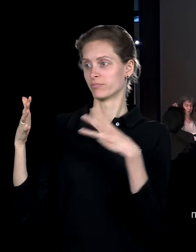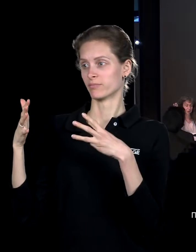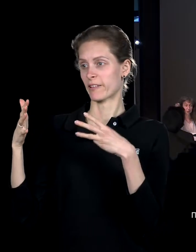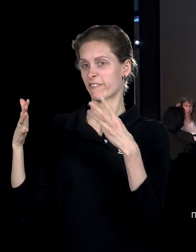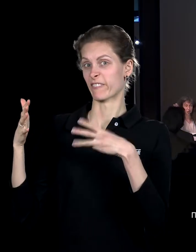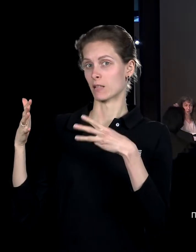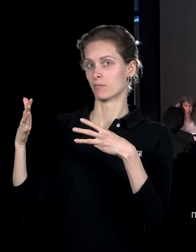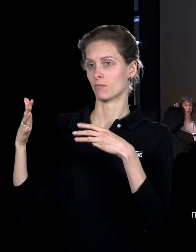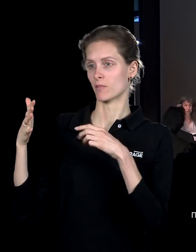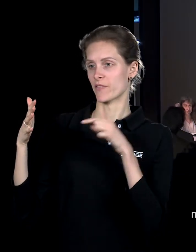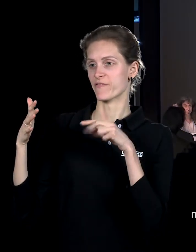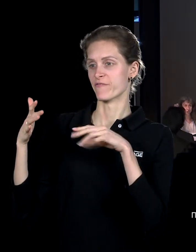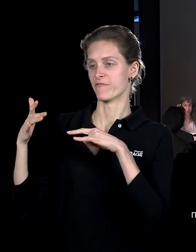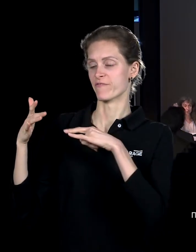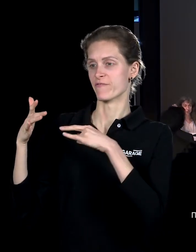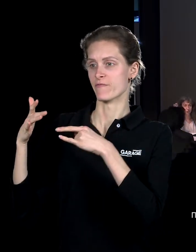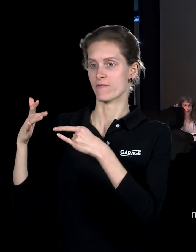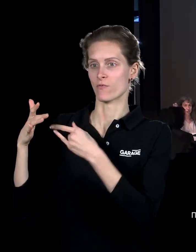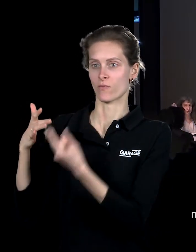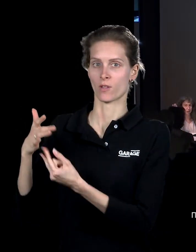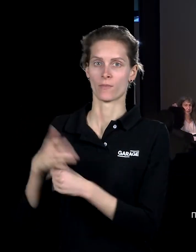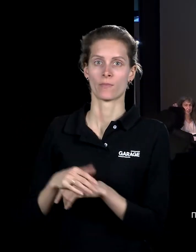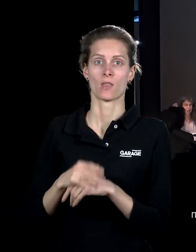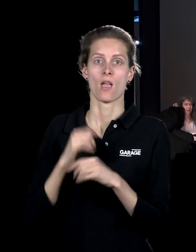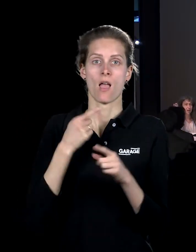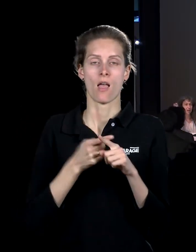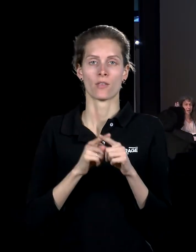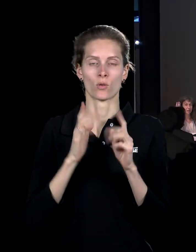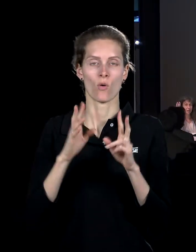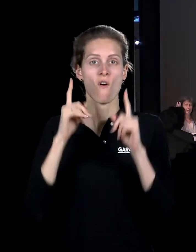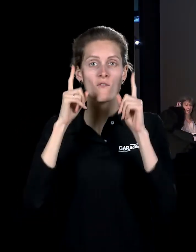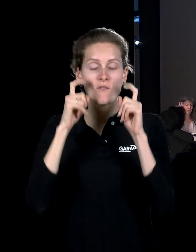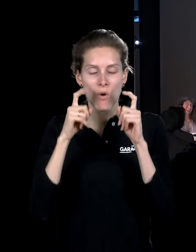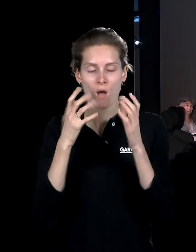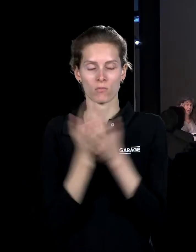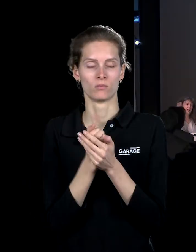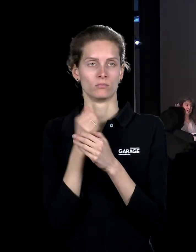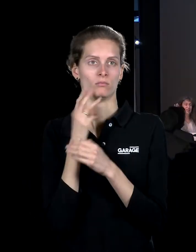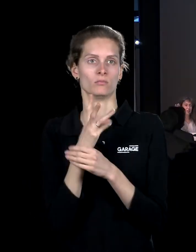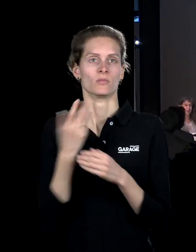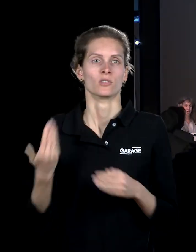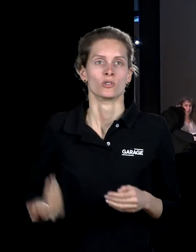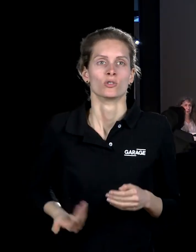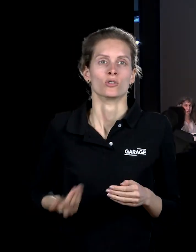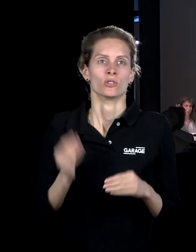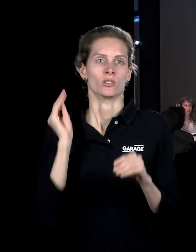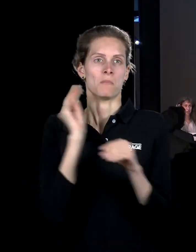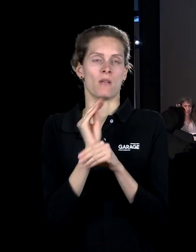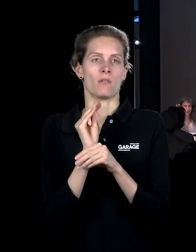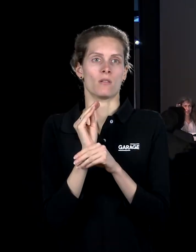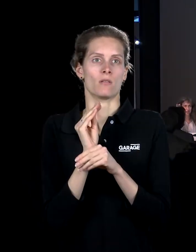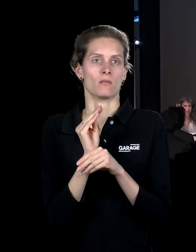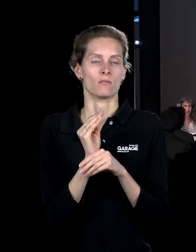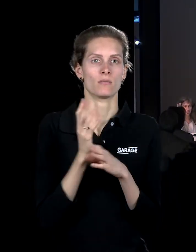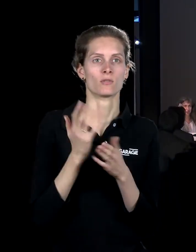которое не существует, поскольку оно существует только как фотографии, и заставляя исчезнуть дом, который